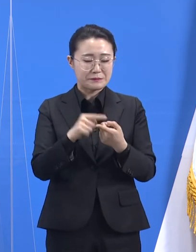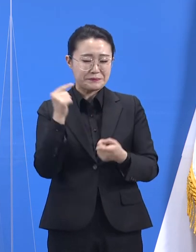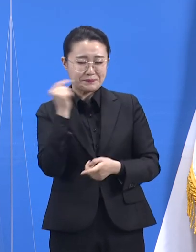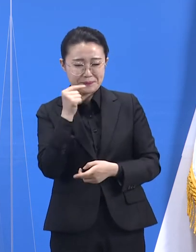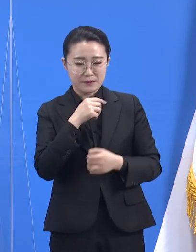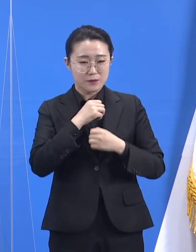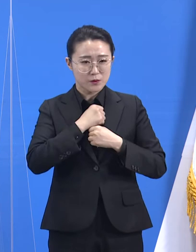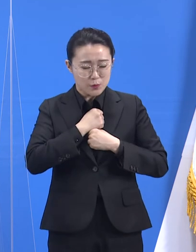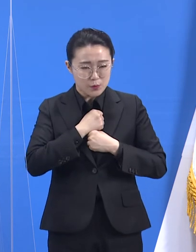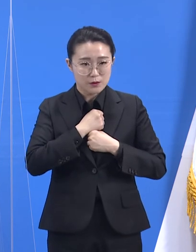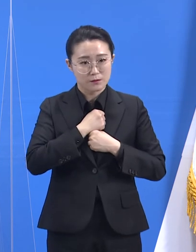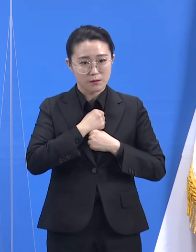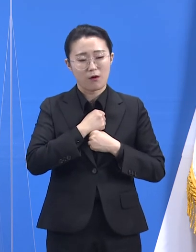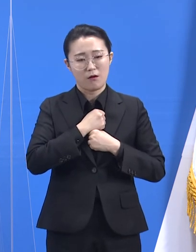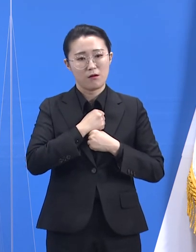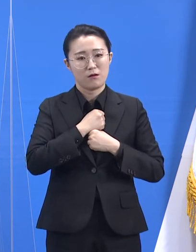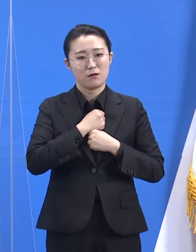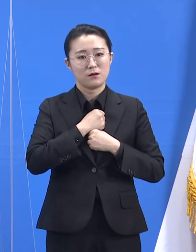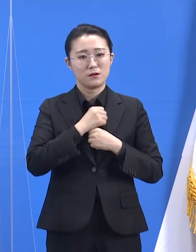생각합니다.